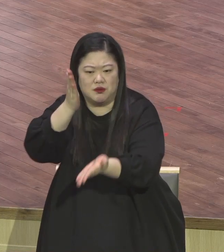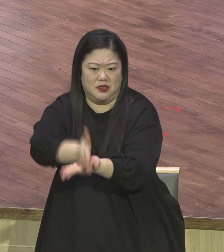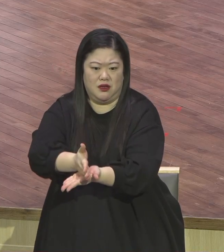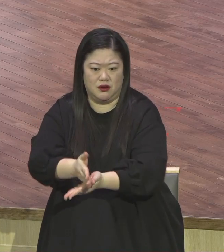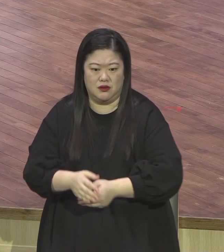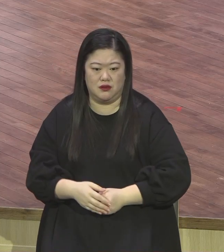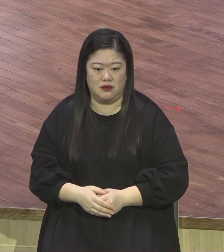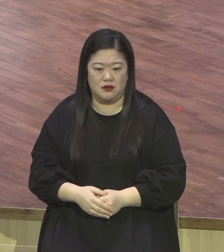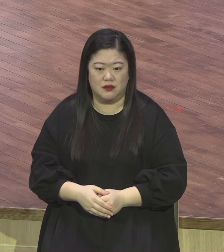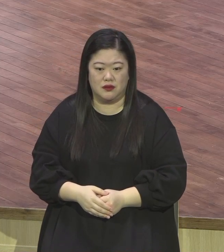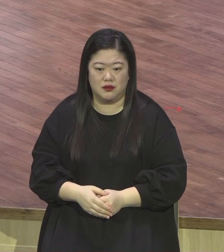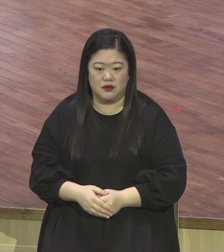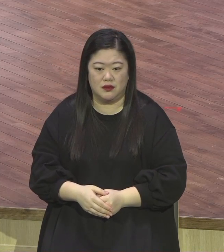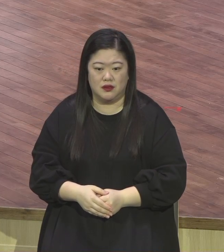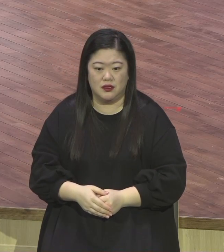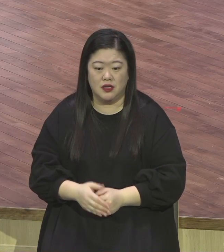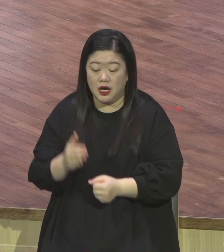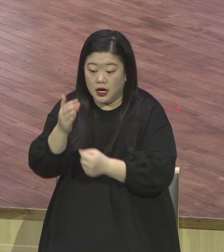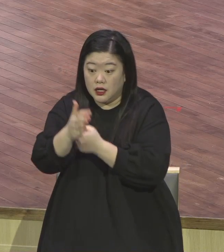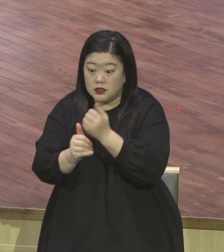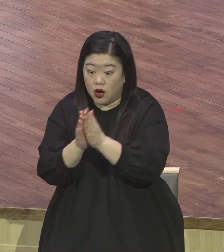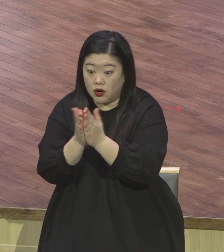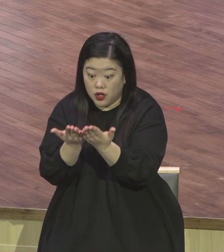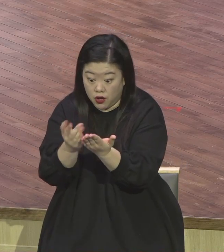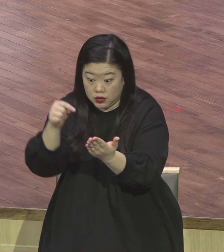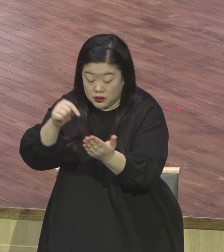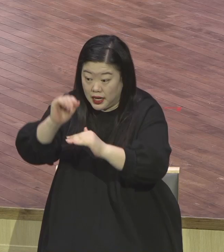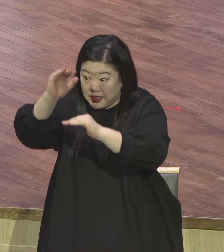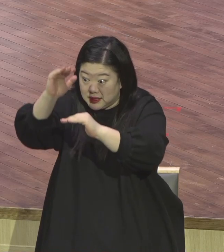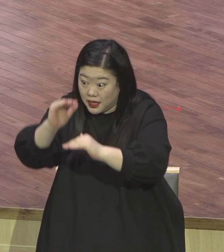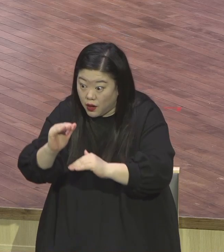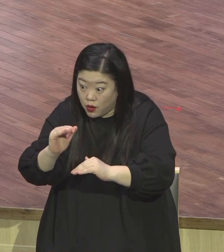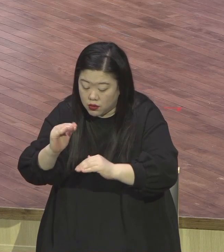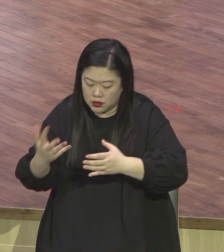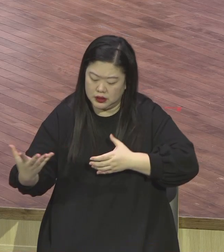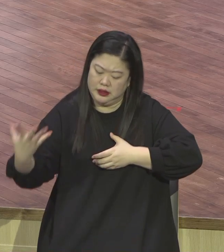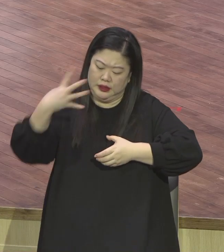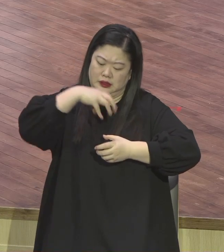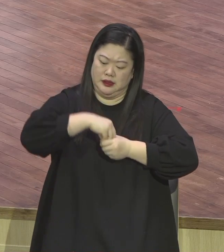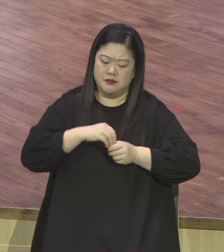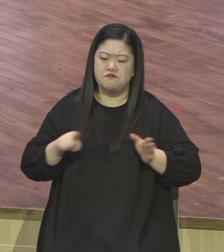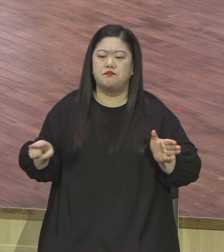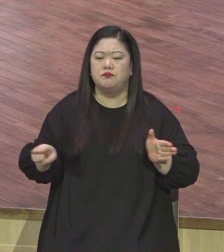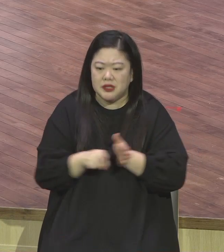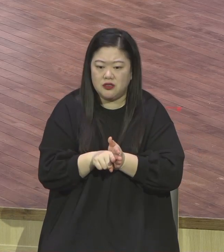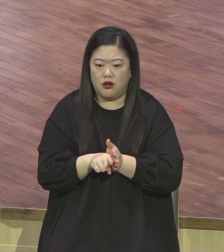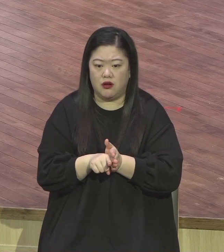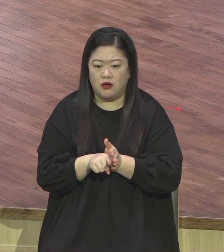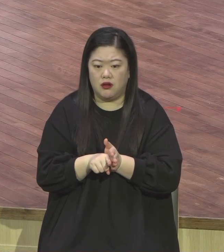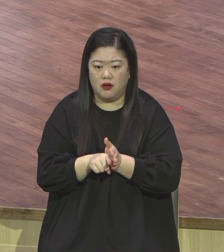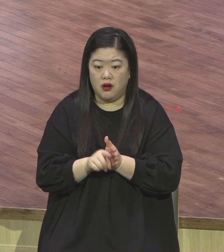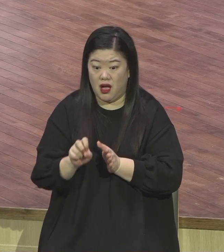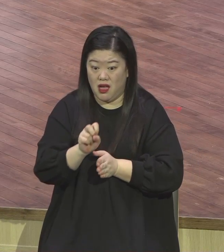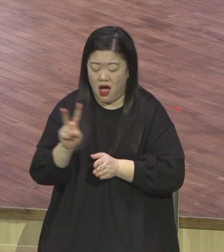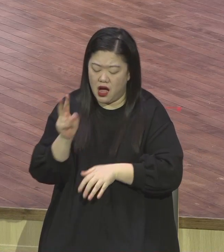내면 깊숙이 여러분의 잠재기 속에 영향을 줄 수 있을 정도로 말씀의 뿌리가 내려져야 된다는 것입니다